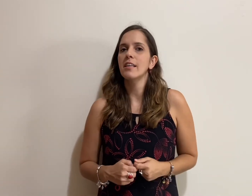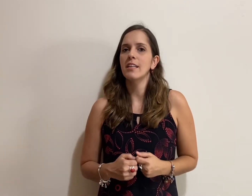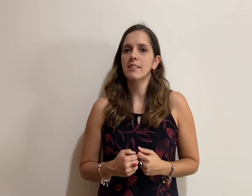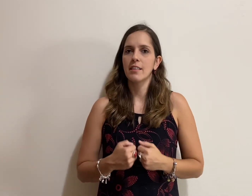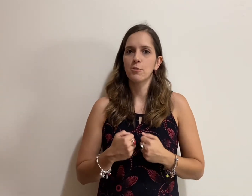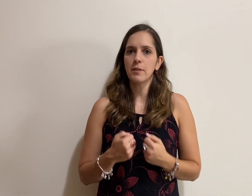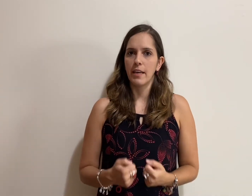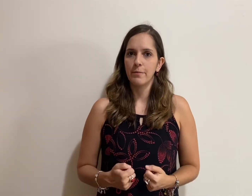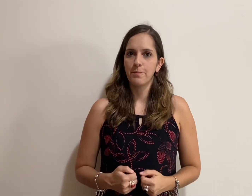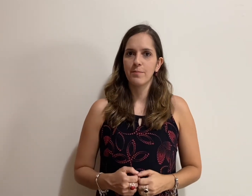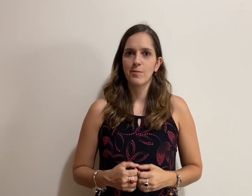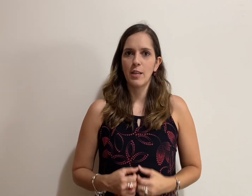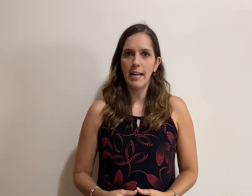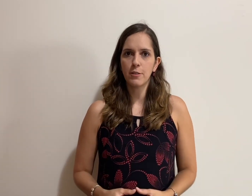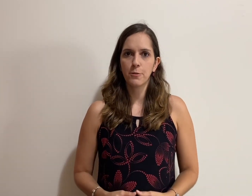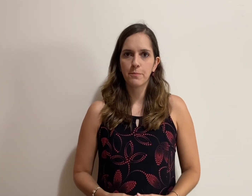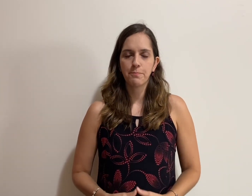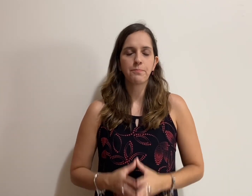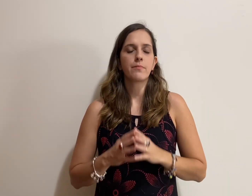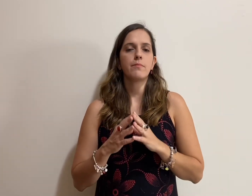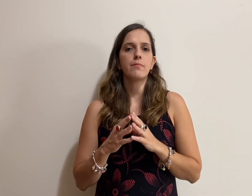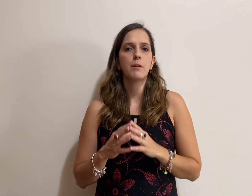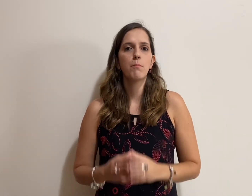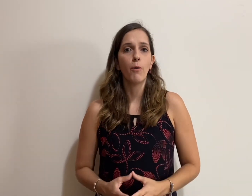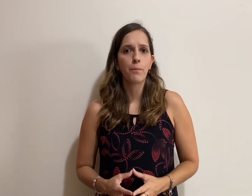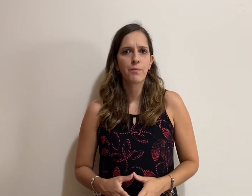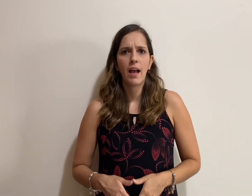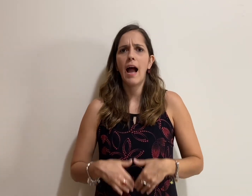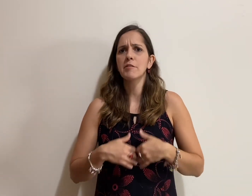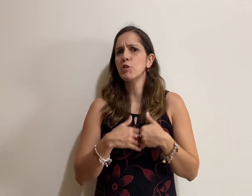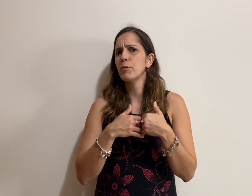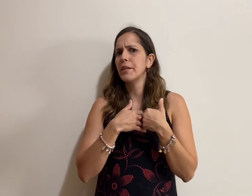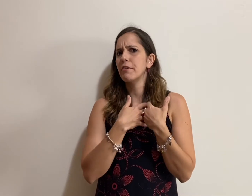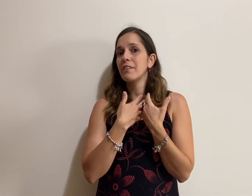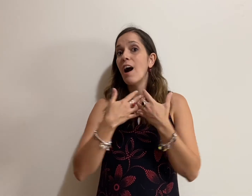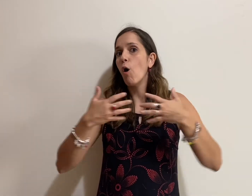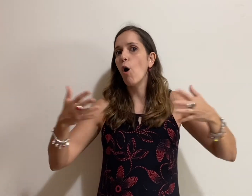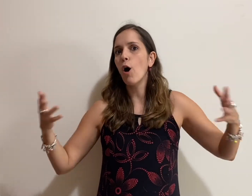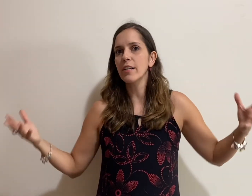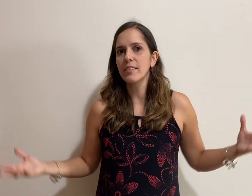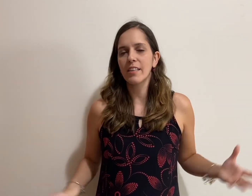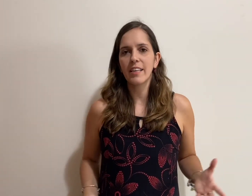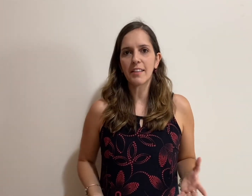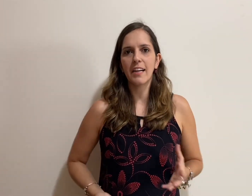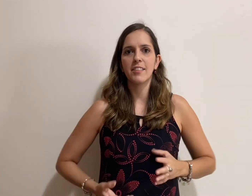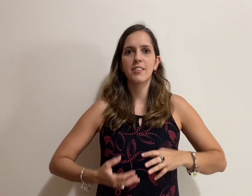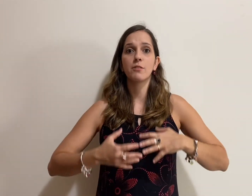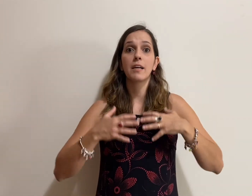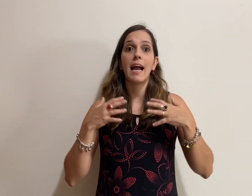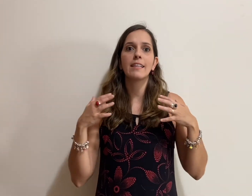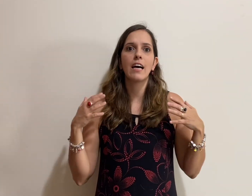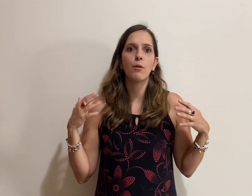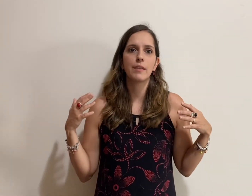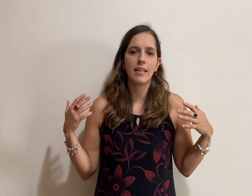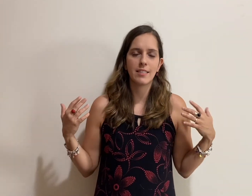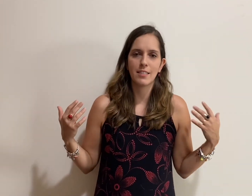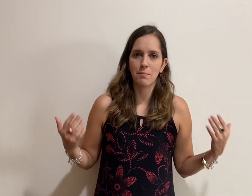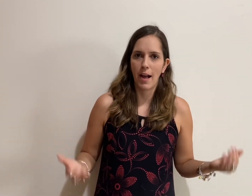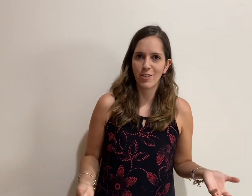ele tanto quer, certo? Bom, a gente poderia ficar horas aqui analisando cada uma dessas imagens,